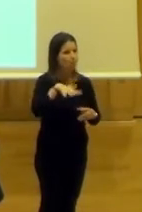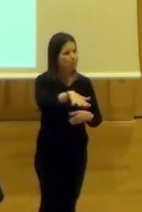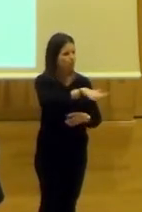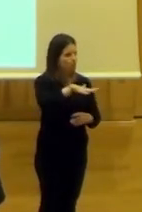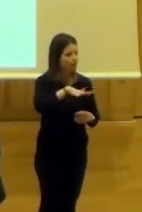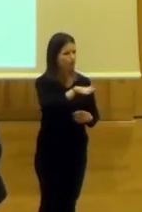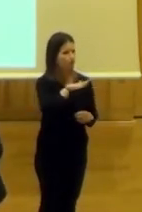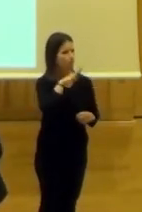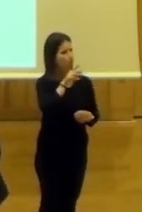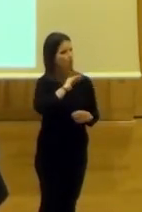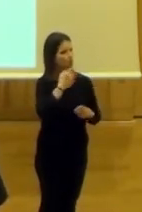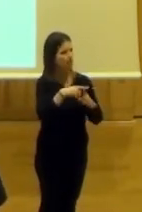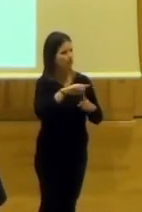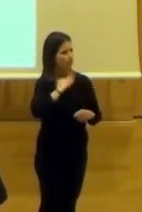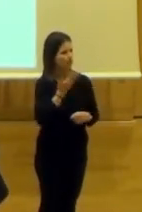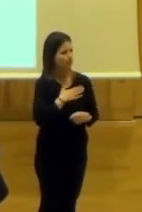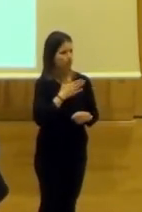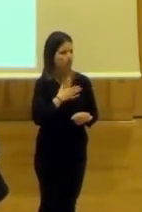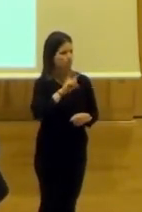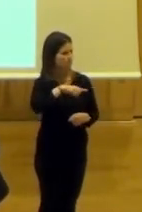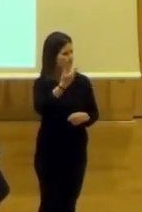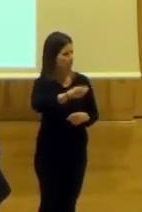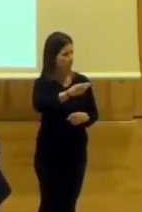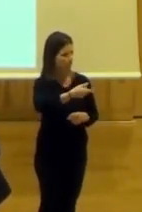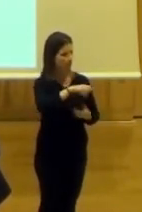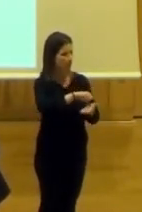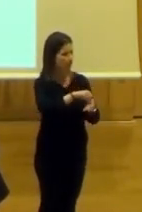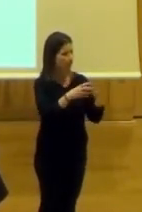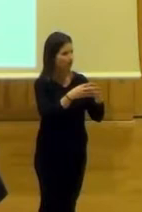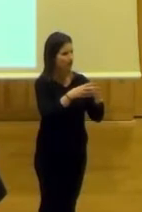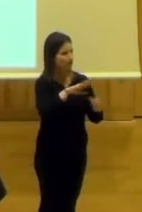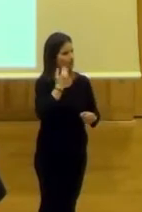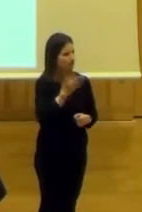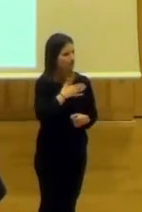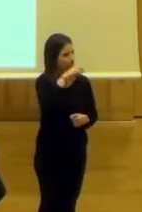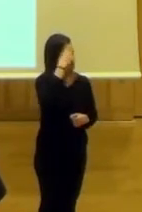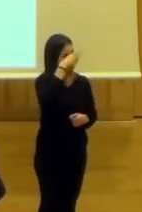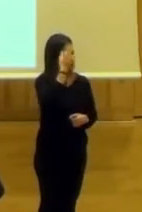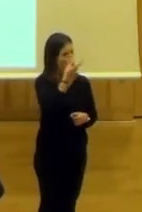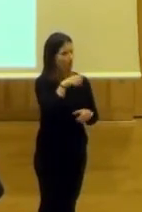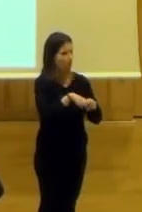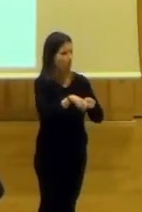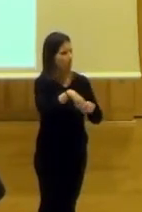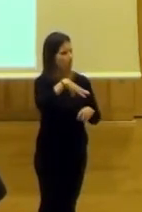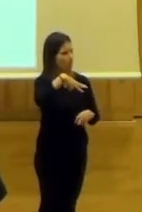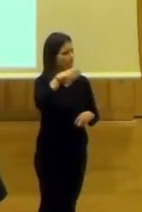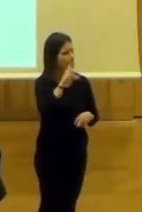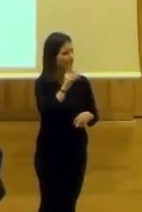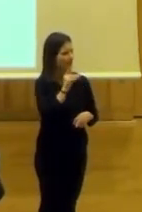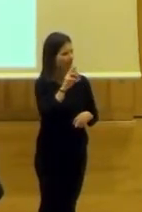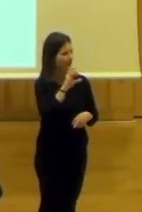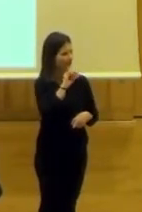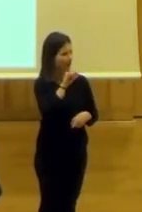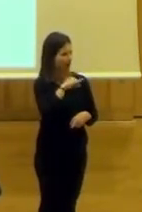por ser un elemento patrimonial. Es decir, en el orden de la ciudad de Granada, el patrimonio cultural, como es la madraza, ¿no? Y con